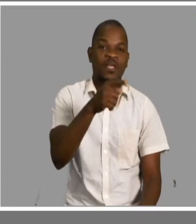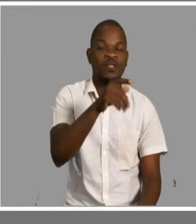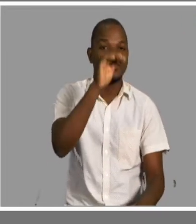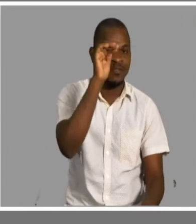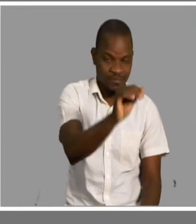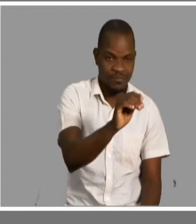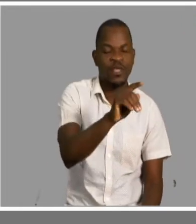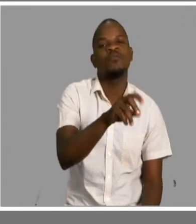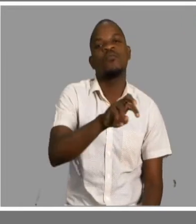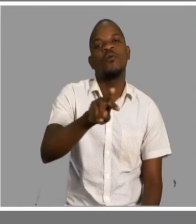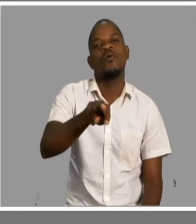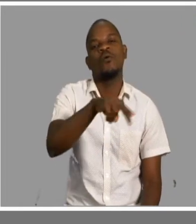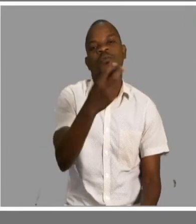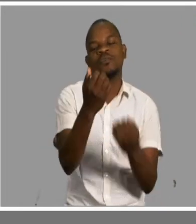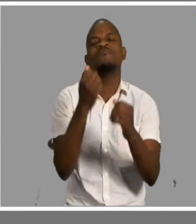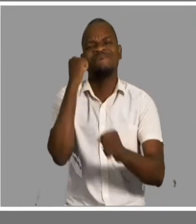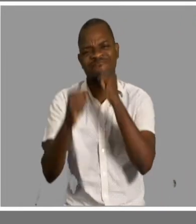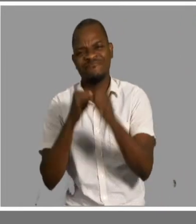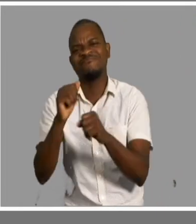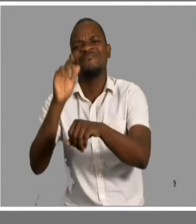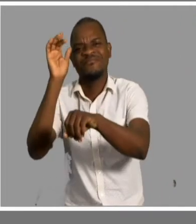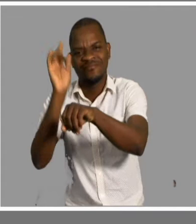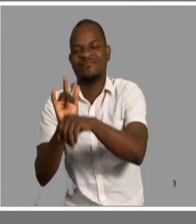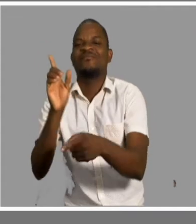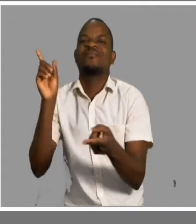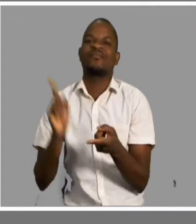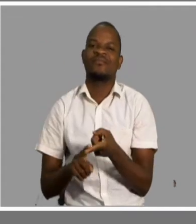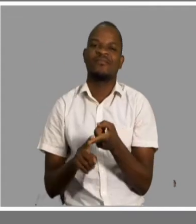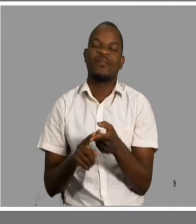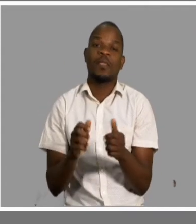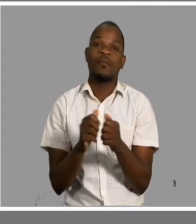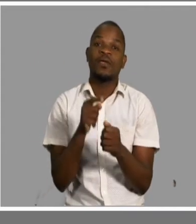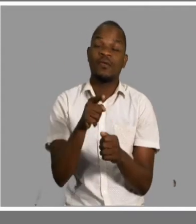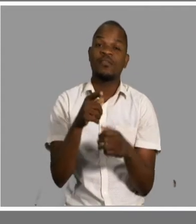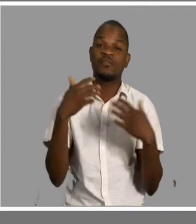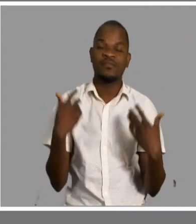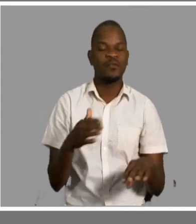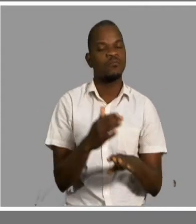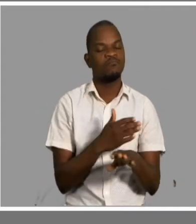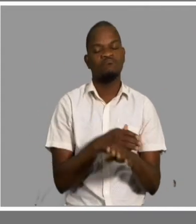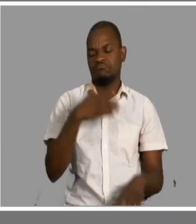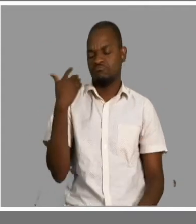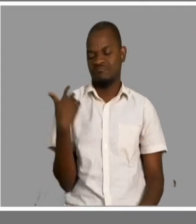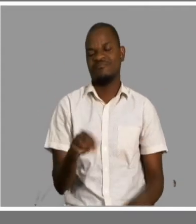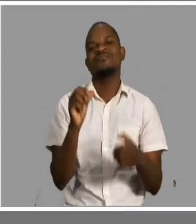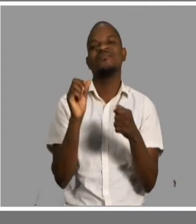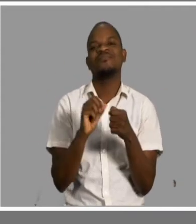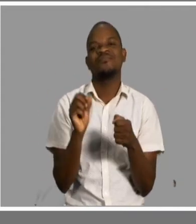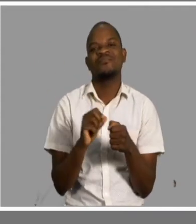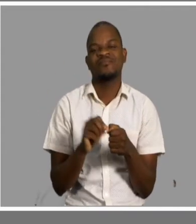capa ela depois perseguir as outras crianças e tentar tocar. Portanto, é uma brincadeira que também fizemos muito e